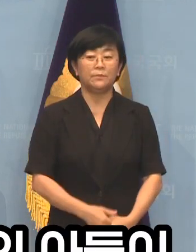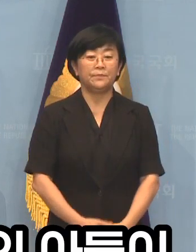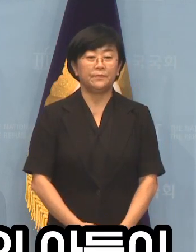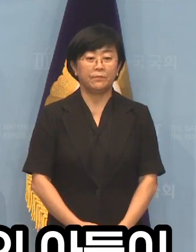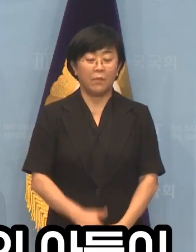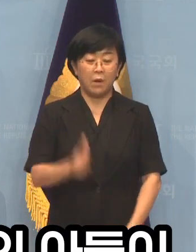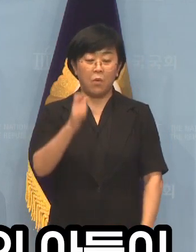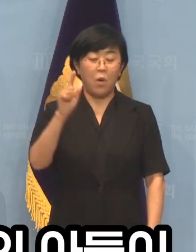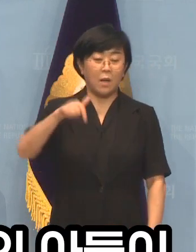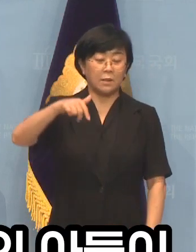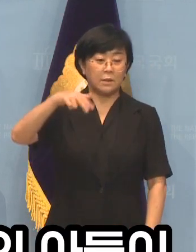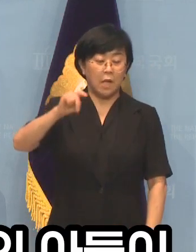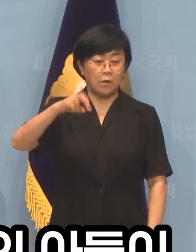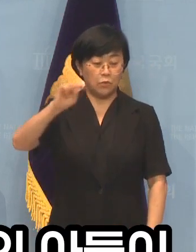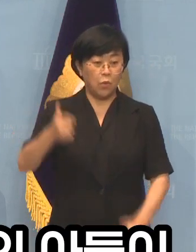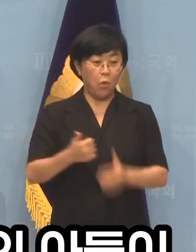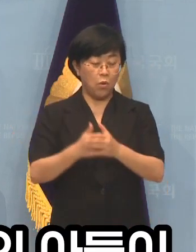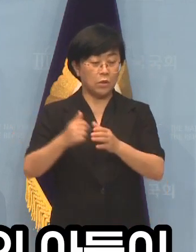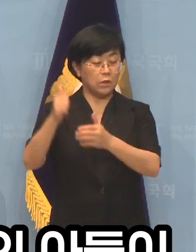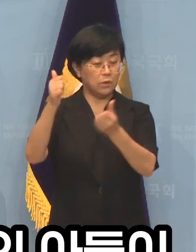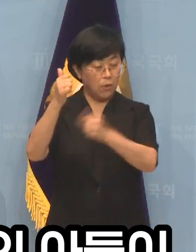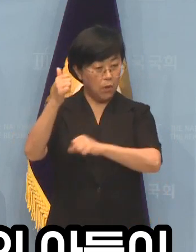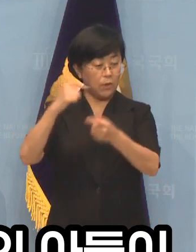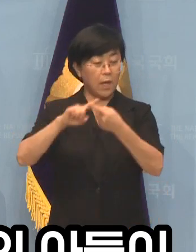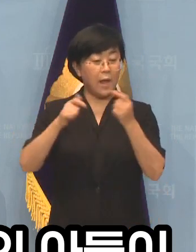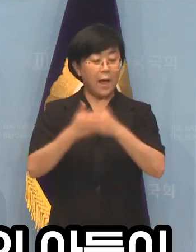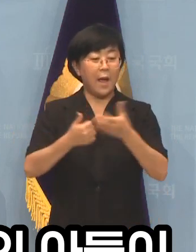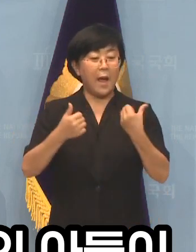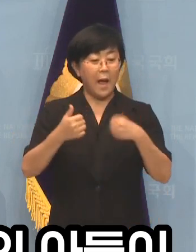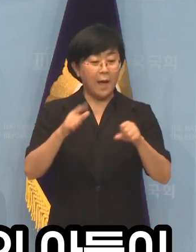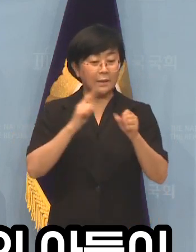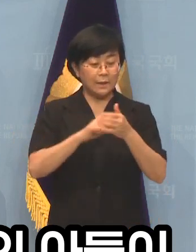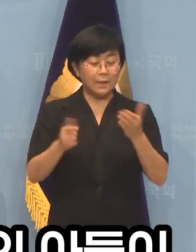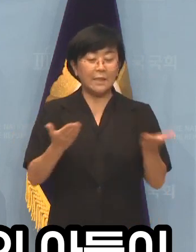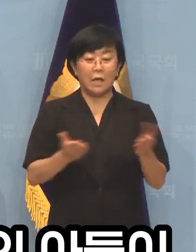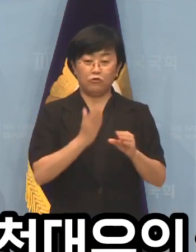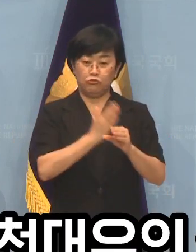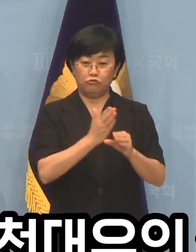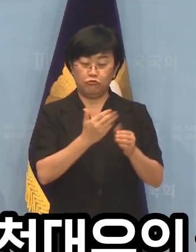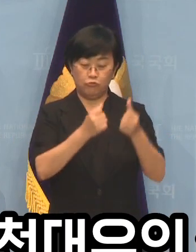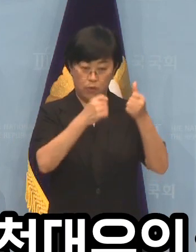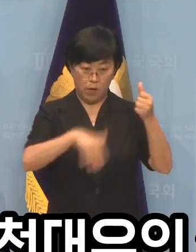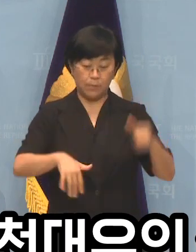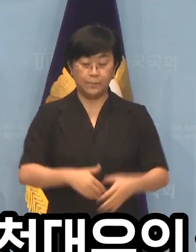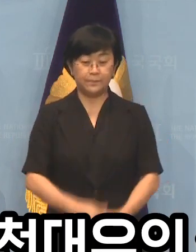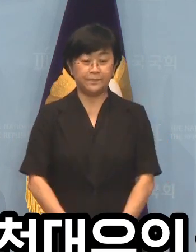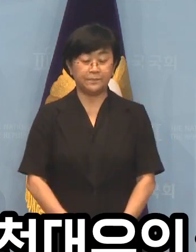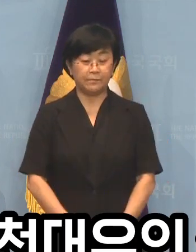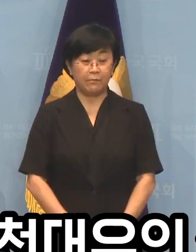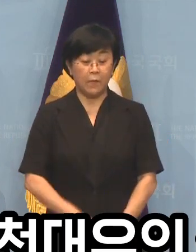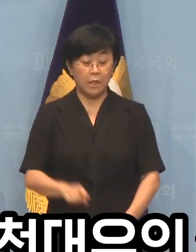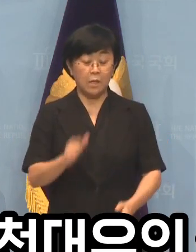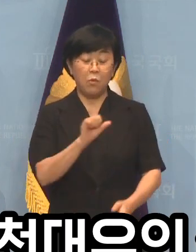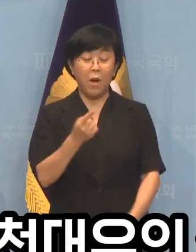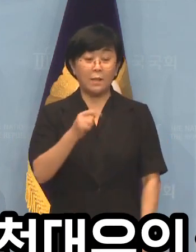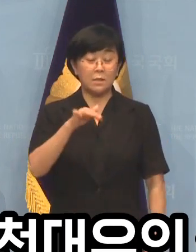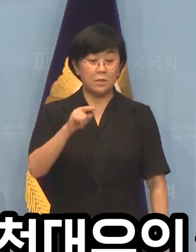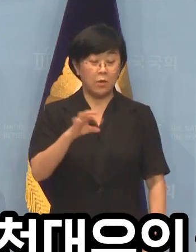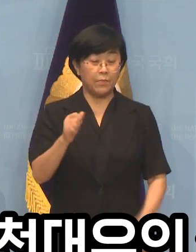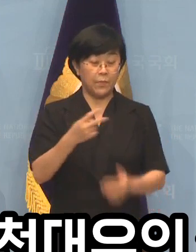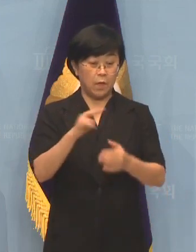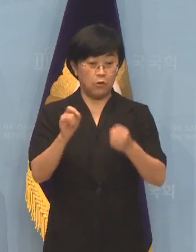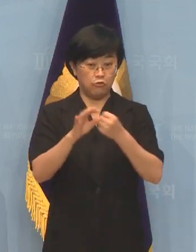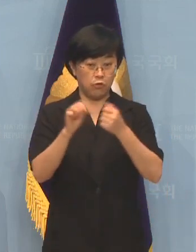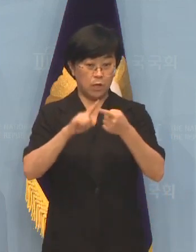곽상도 의원의 아들이 화천대유에 재직했다는 것입니다. 곽상도 의원의 화천대유의 실질 소유주로